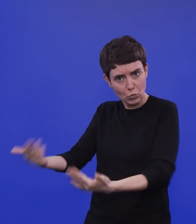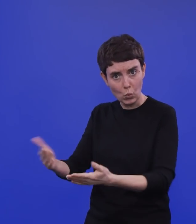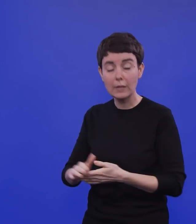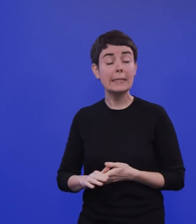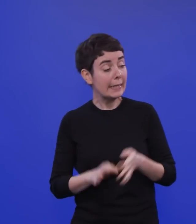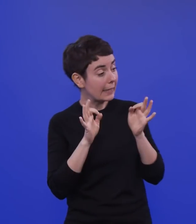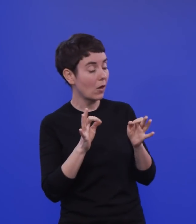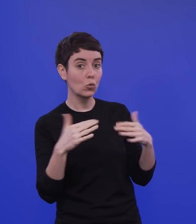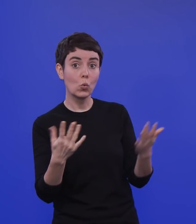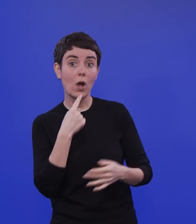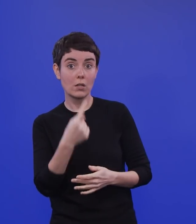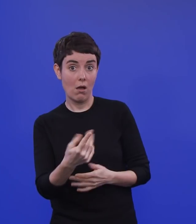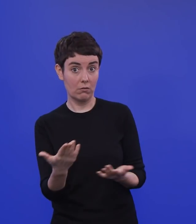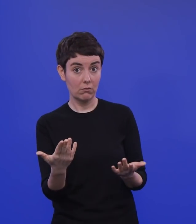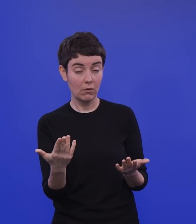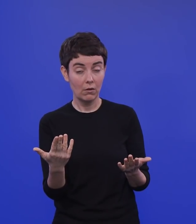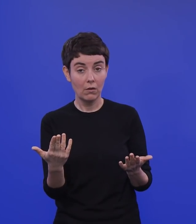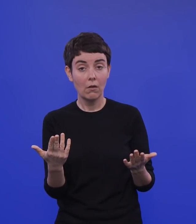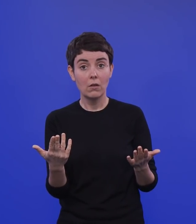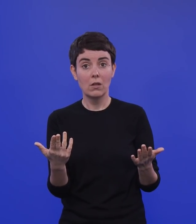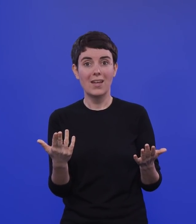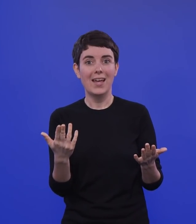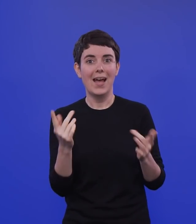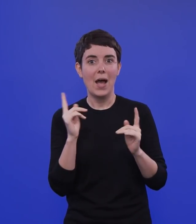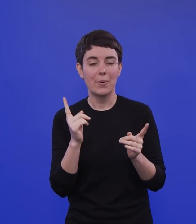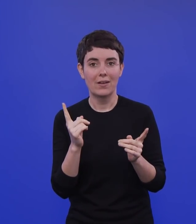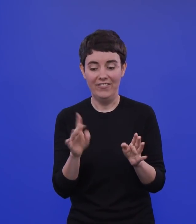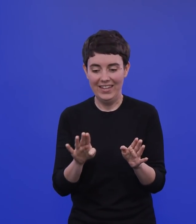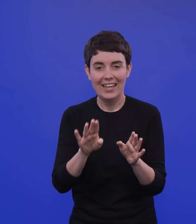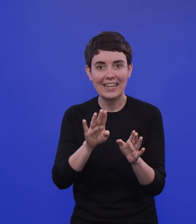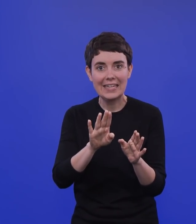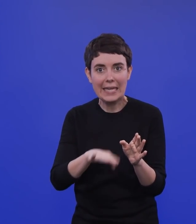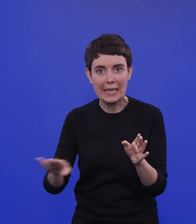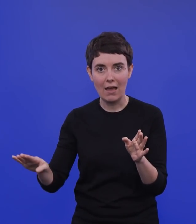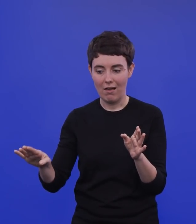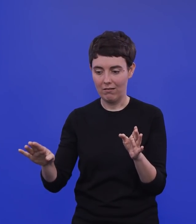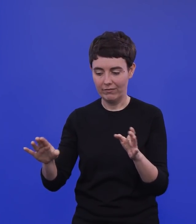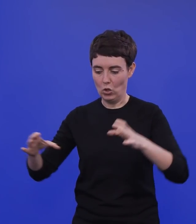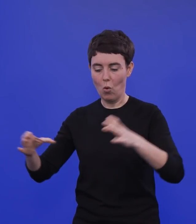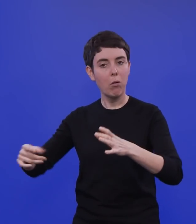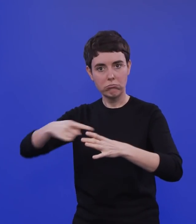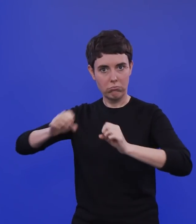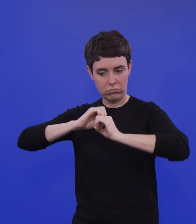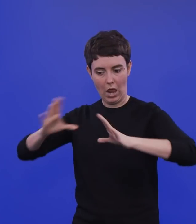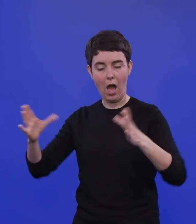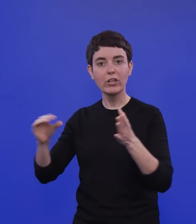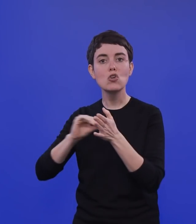argumentieren. Jetzt ist es aber natürlich so, dass die Kinder eine sehr greifbare Gruppe sind. Der Schulbetrieb ist eine definierte